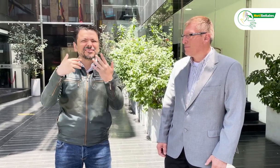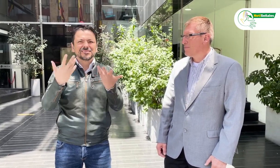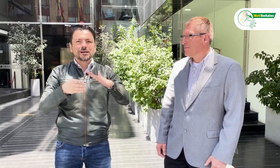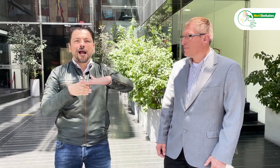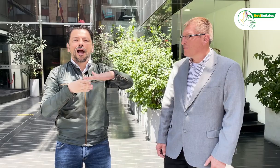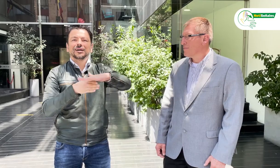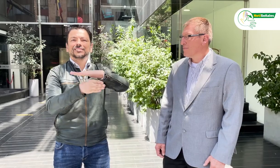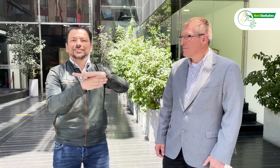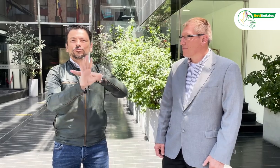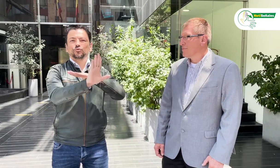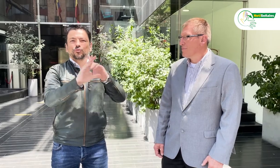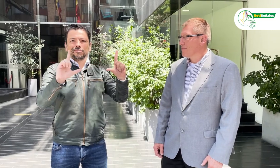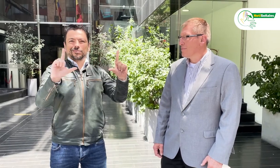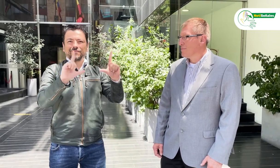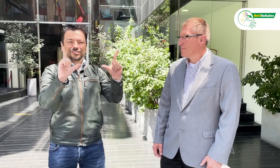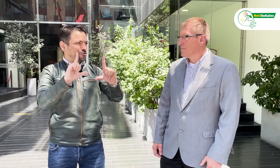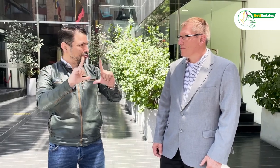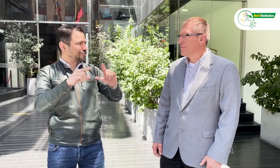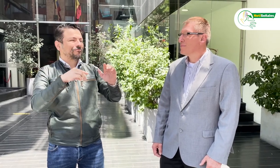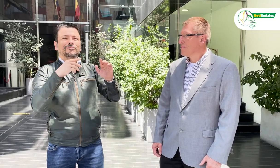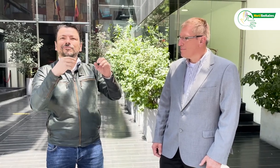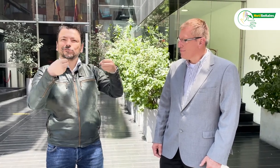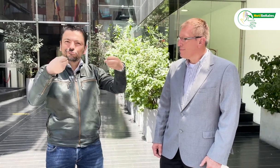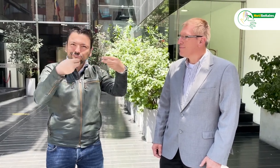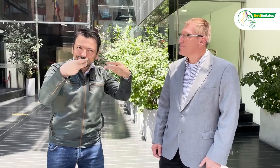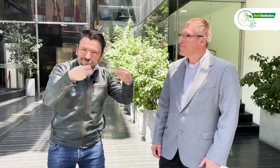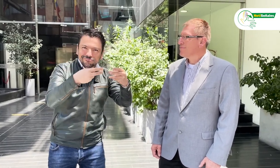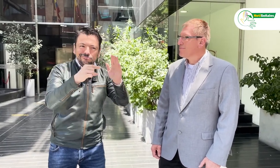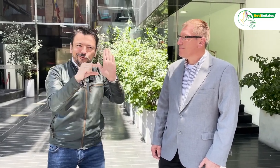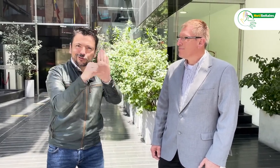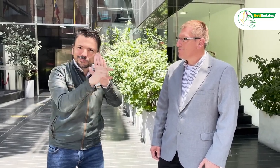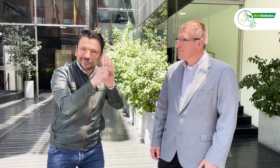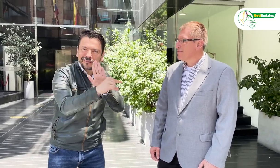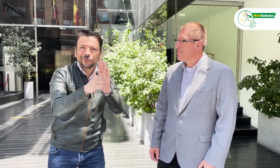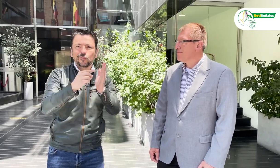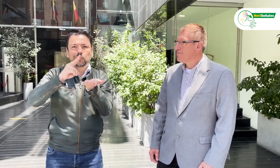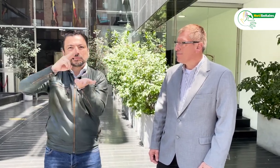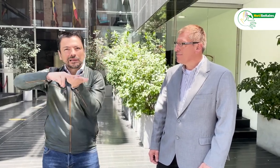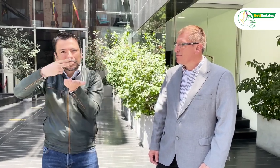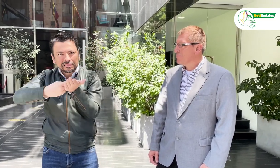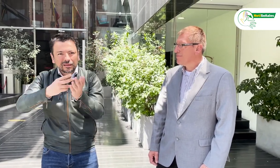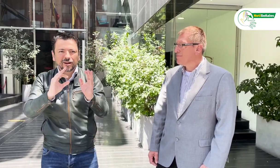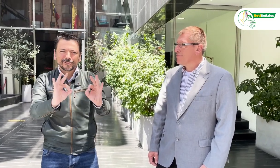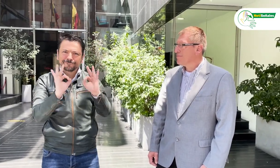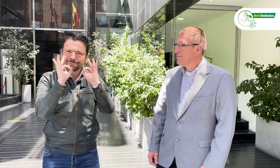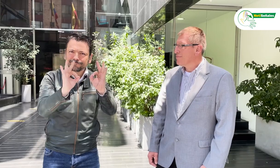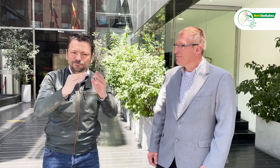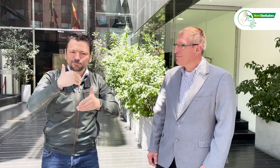televisión para personas sordas, como la subtitulación, el club caption y el servicio de interpretación.